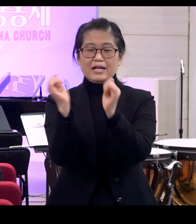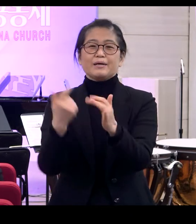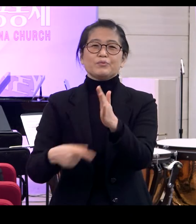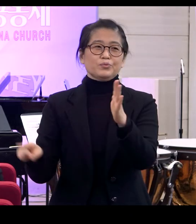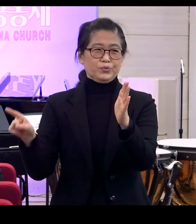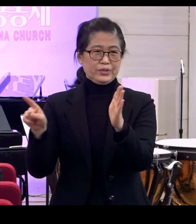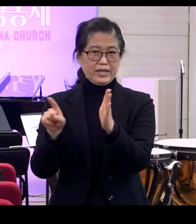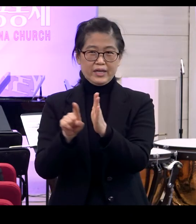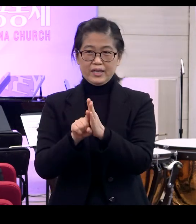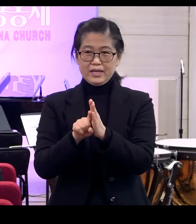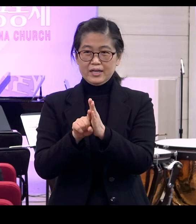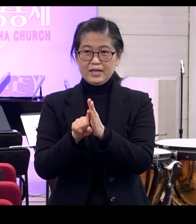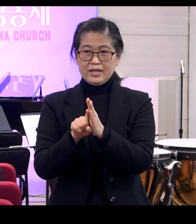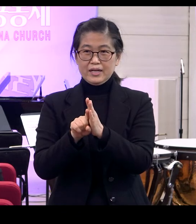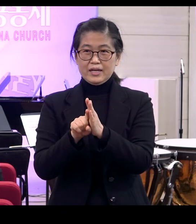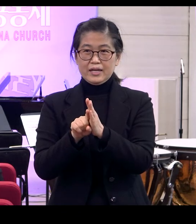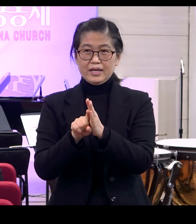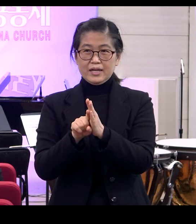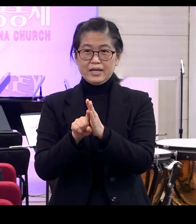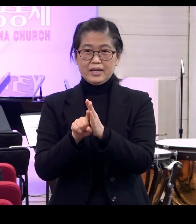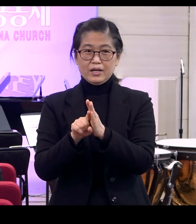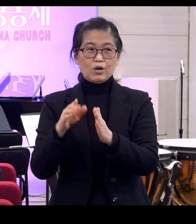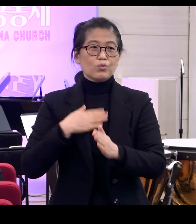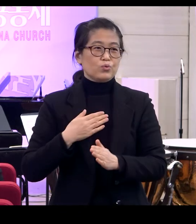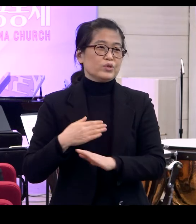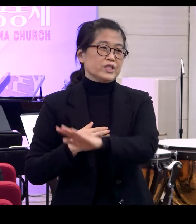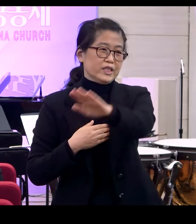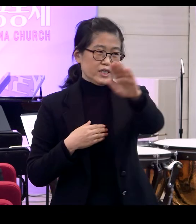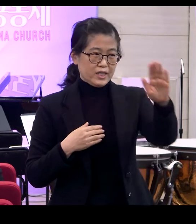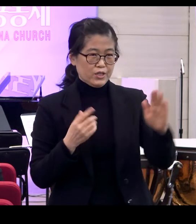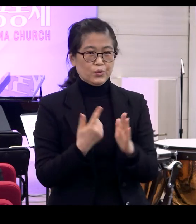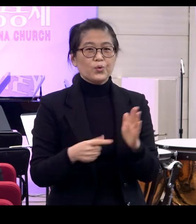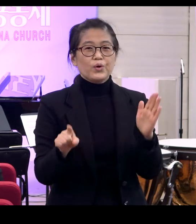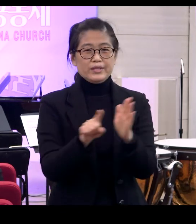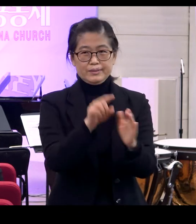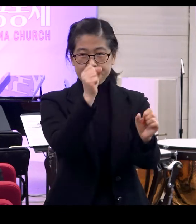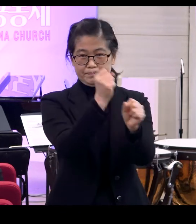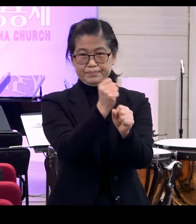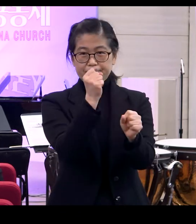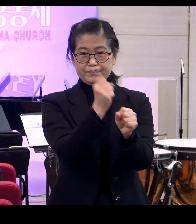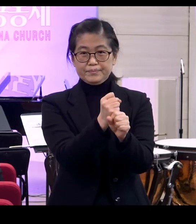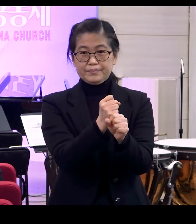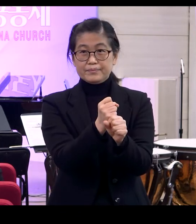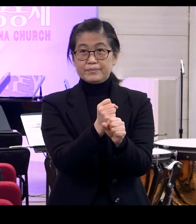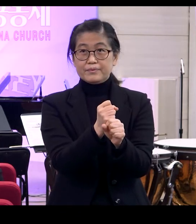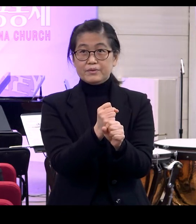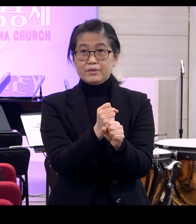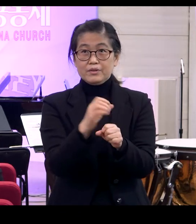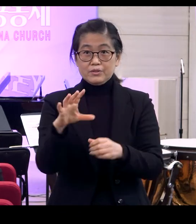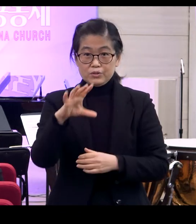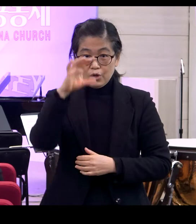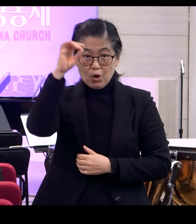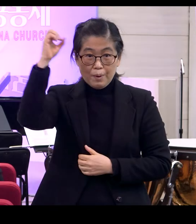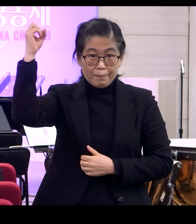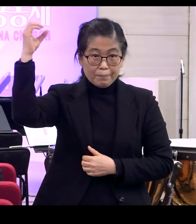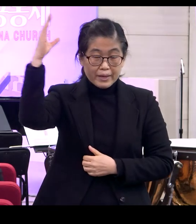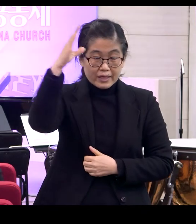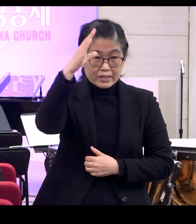위하여 즉 우리를 위하여 만드셨다 그러니까 처음에 빛이 있으라 하면서